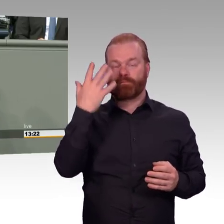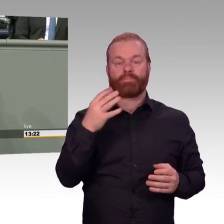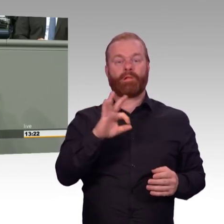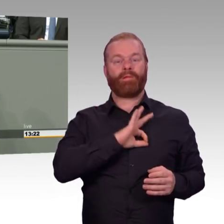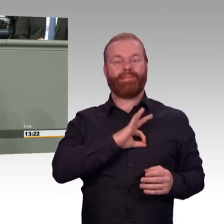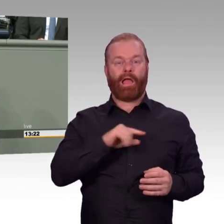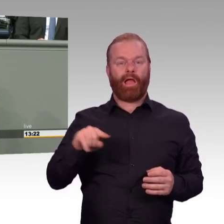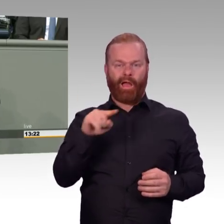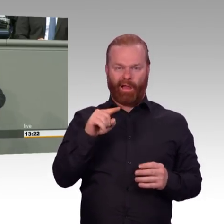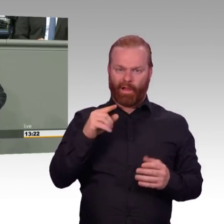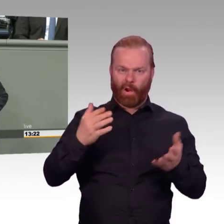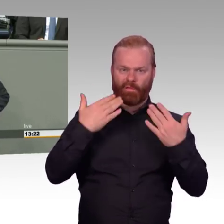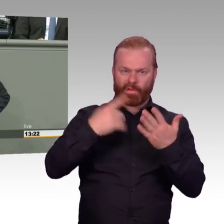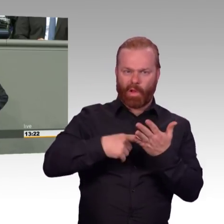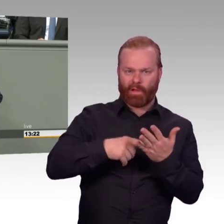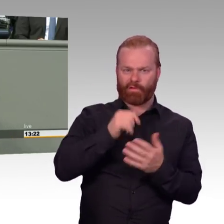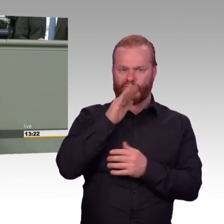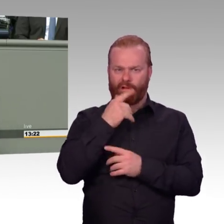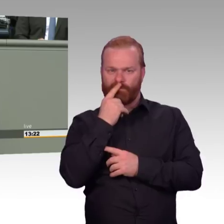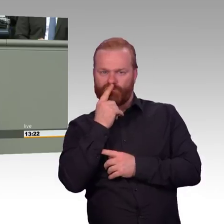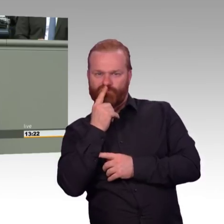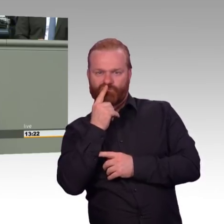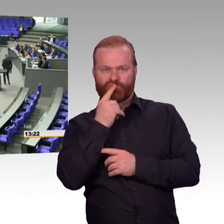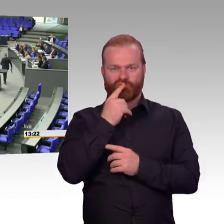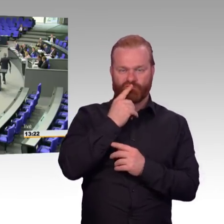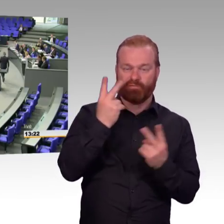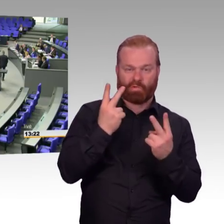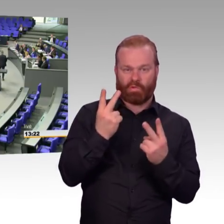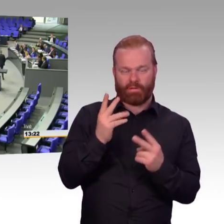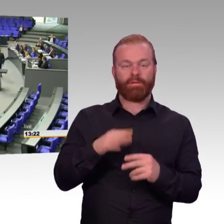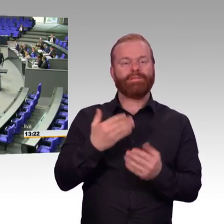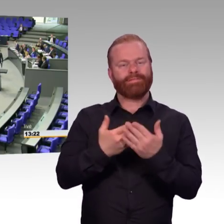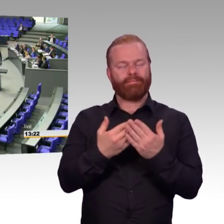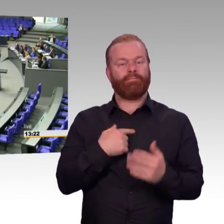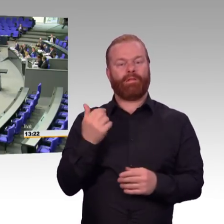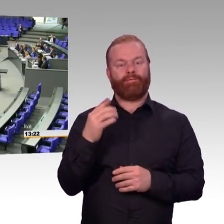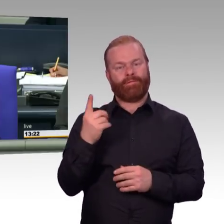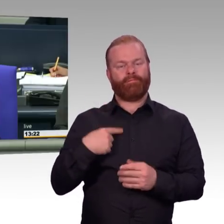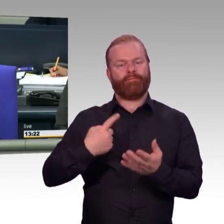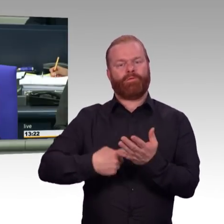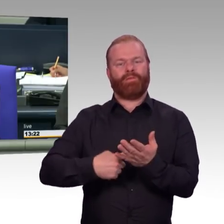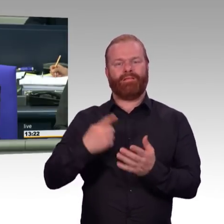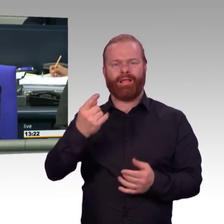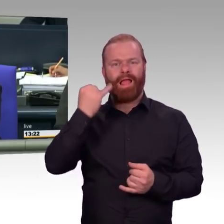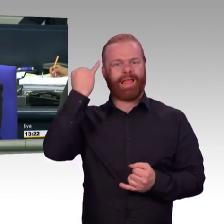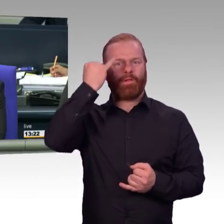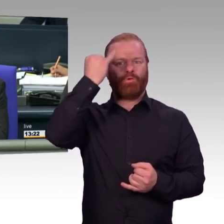Energiepolitik zurückzukehren. Vielen Dank für die Aufmerksamkeit. Für die SPD-Fraktion hat das Wort der Kollege Johann